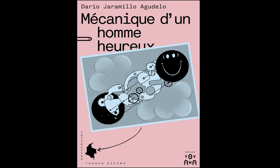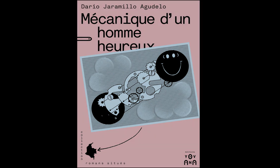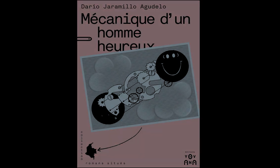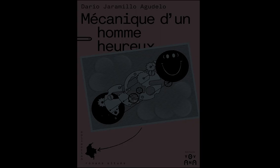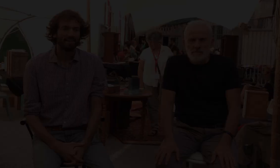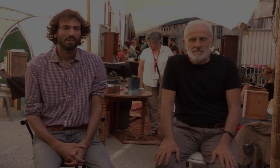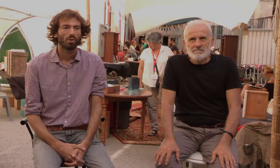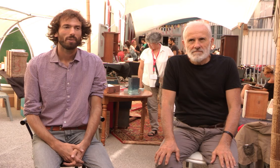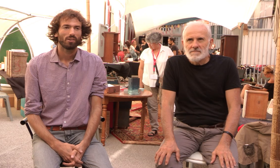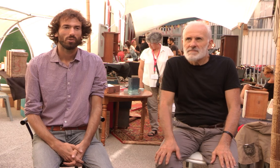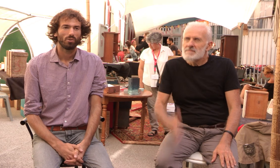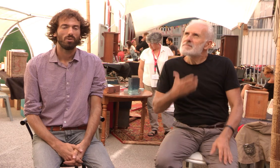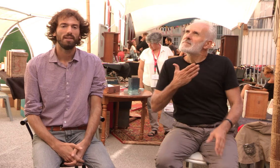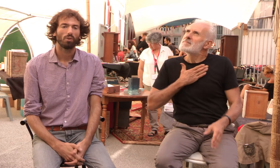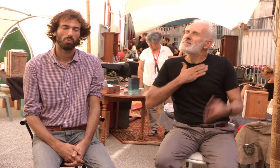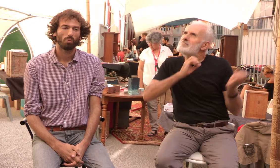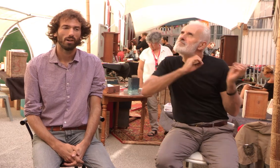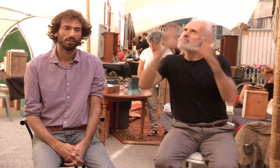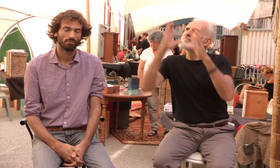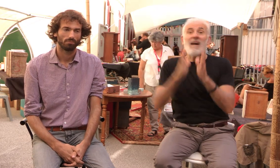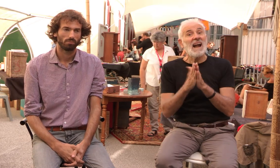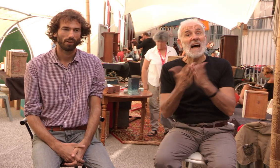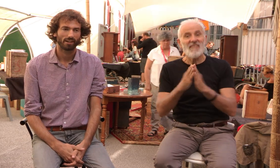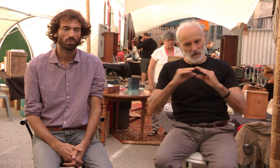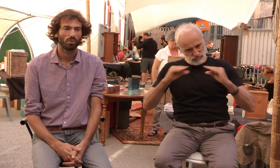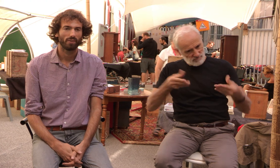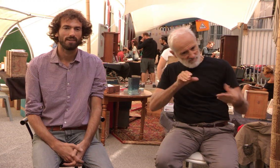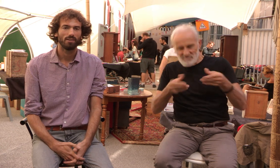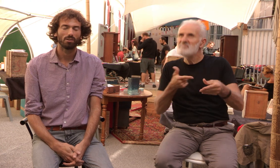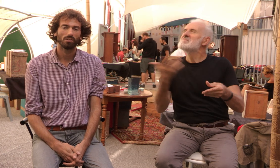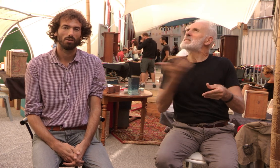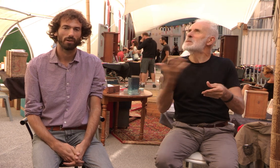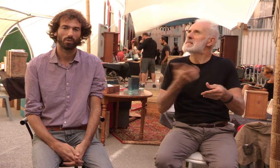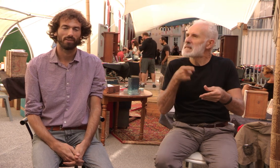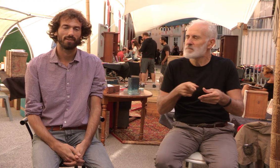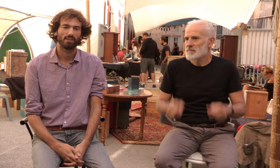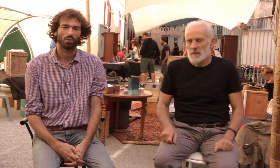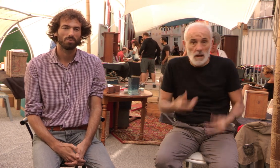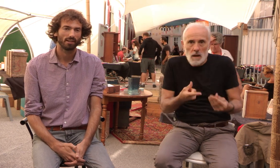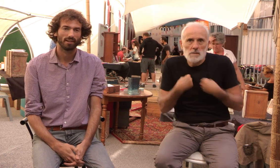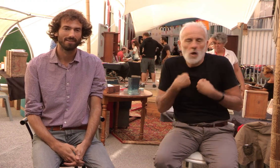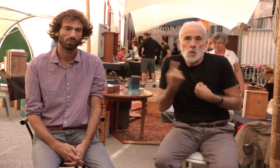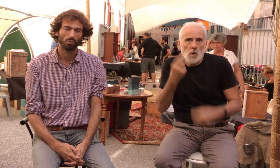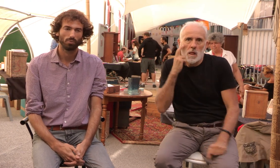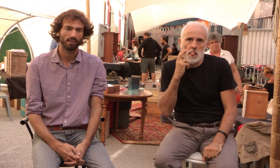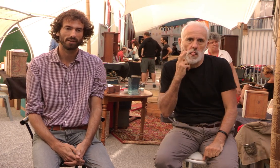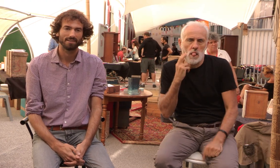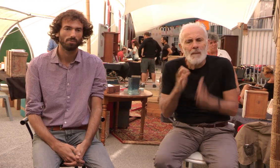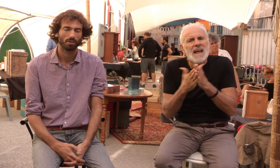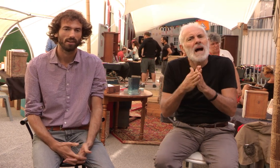Qu'est-ce qui représente le livre pour moi ? Pour moi,'est quelque chose de fascinant parce que c'est un objet qui existe depuis quasiment un